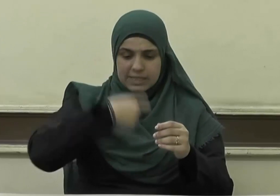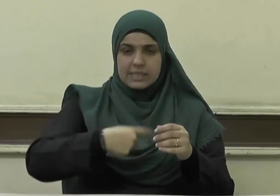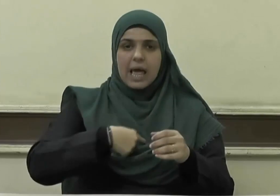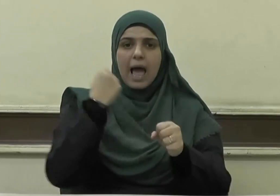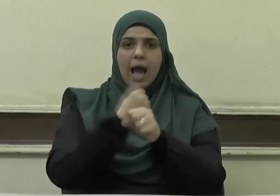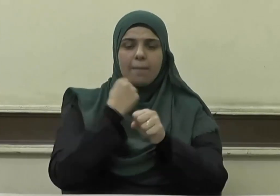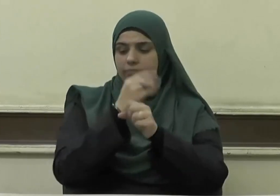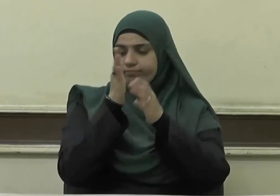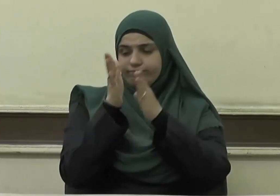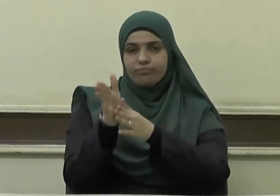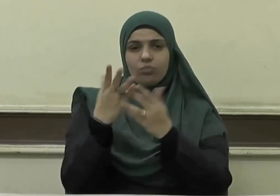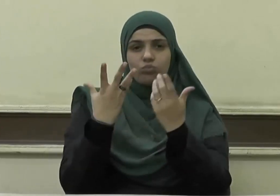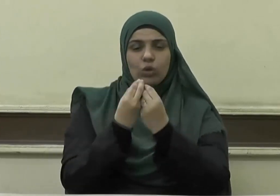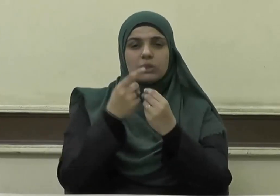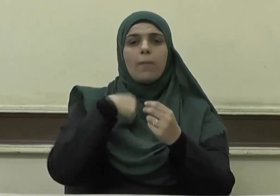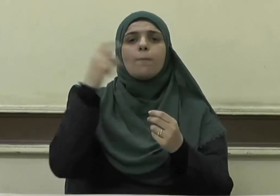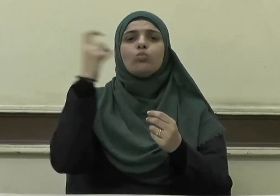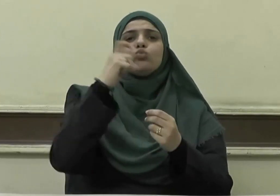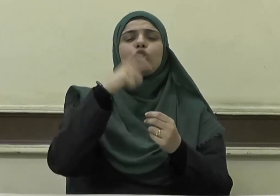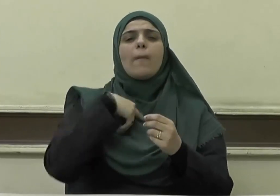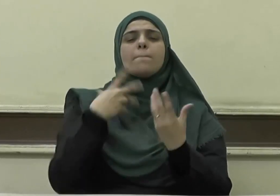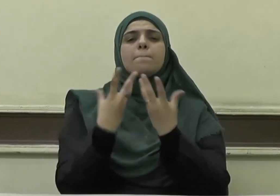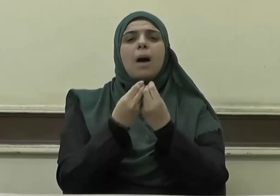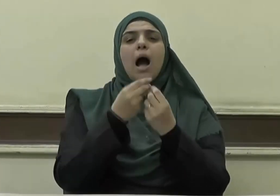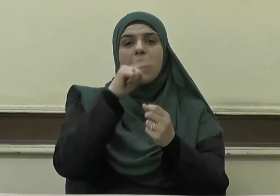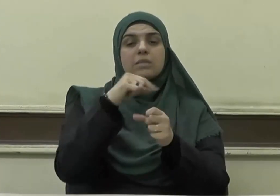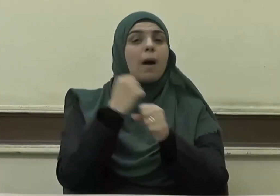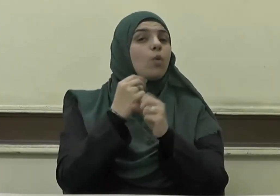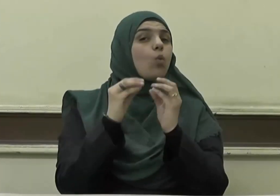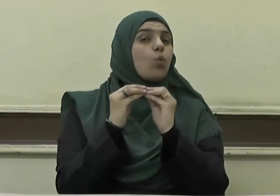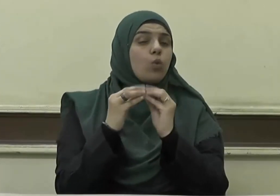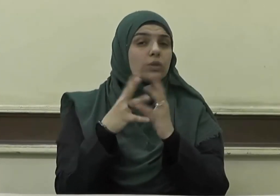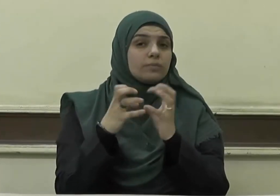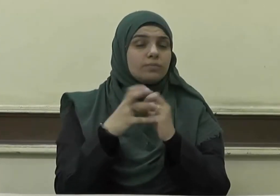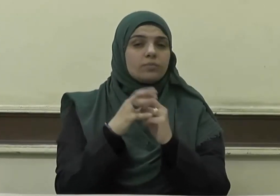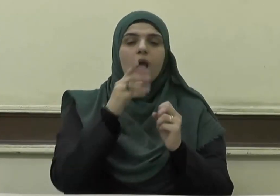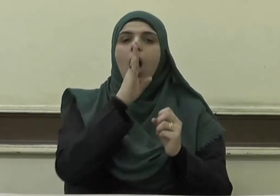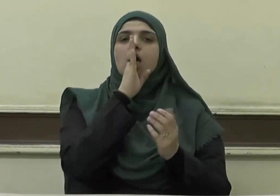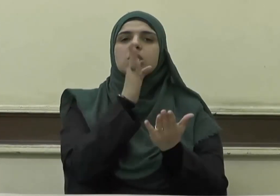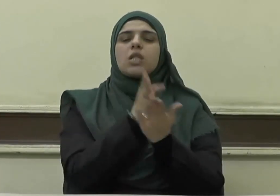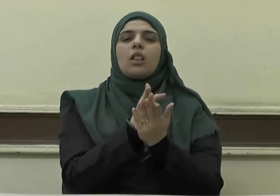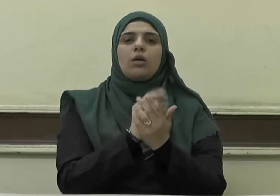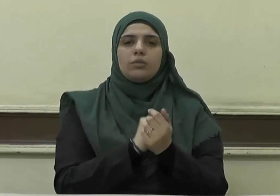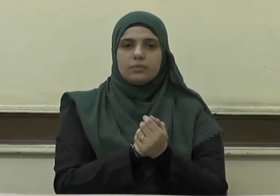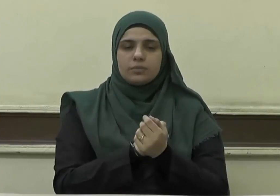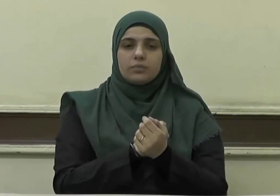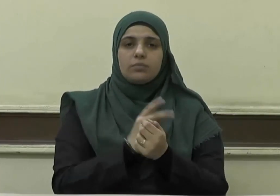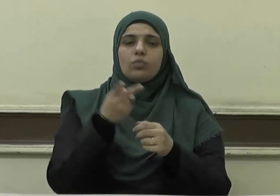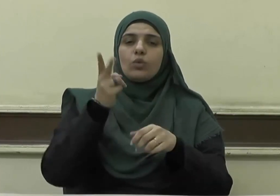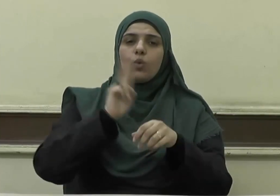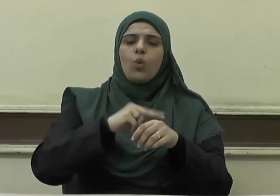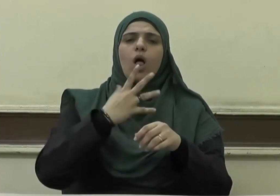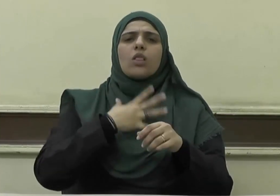المسلم بها الصدق وطيب القول